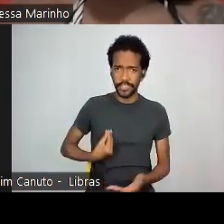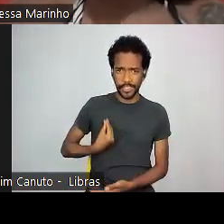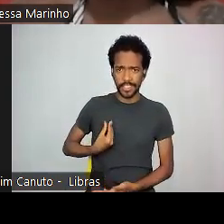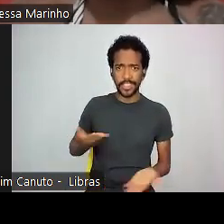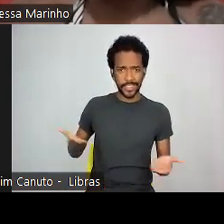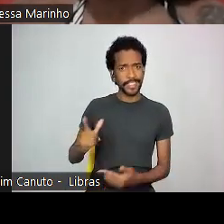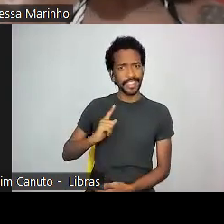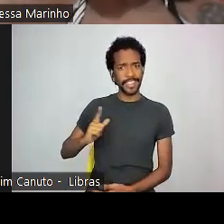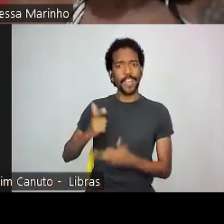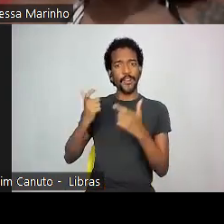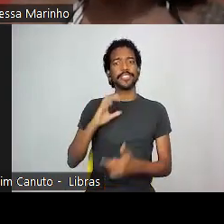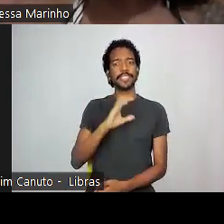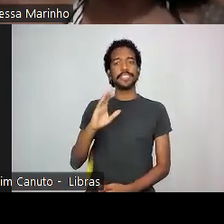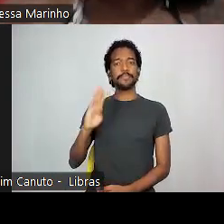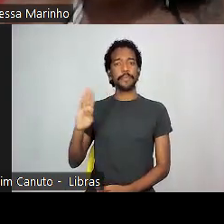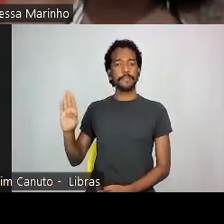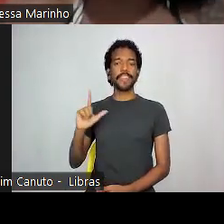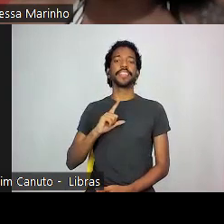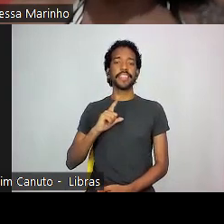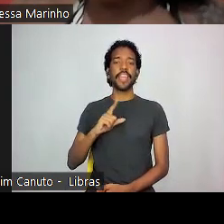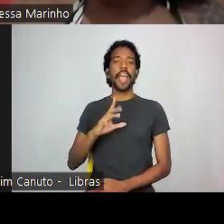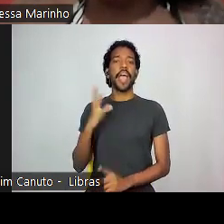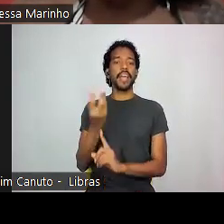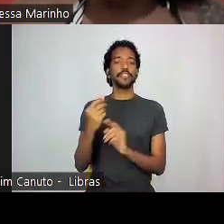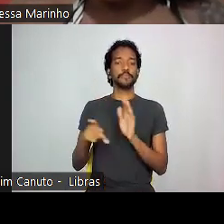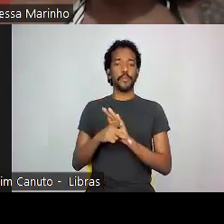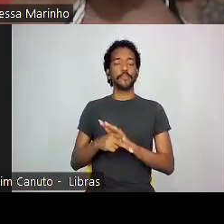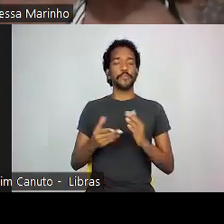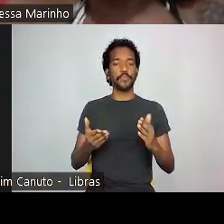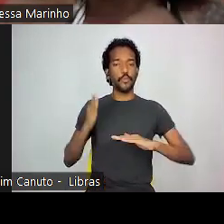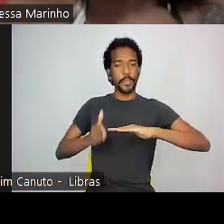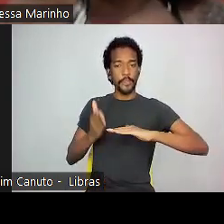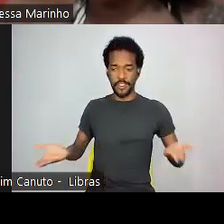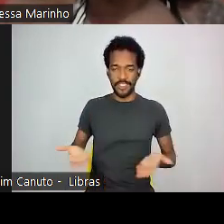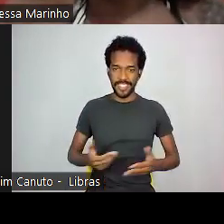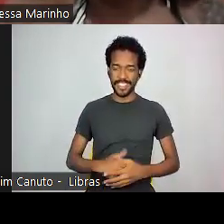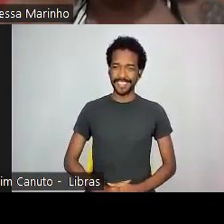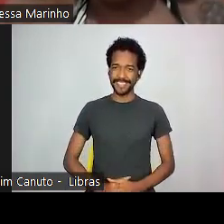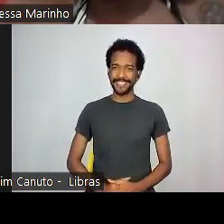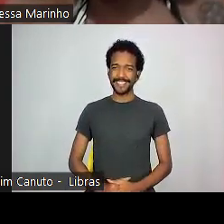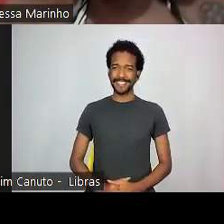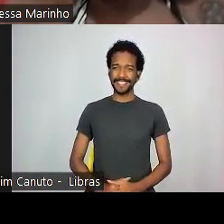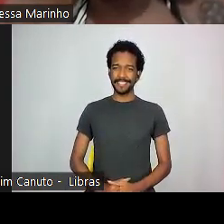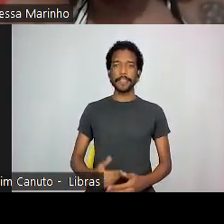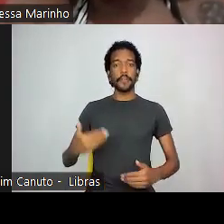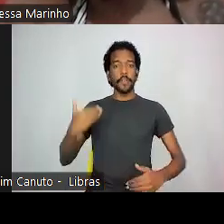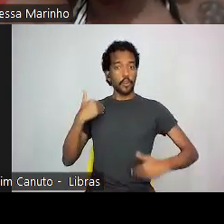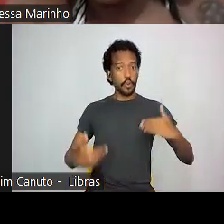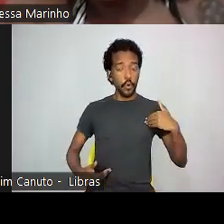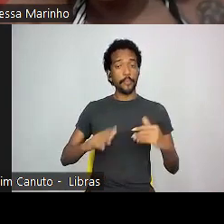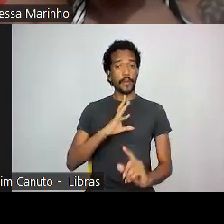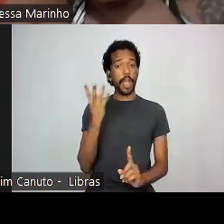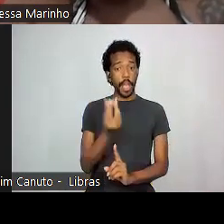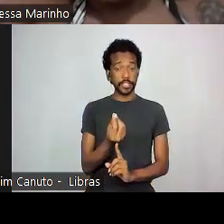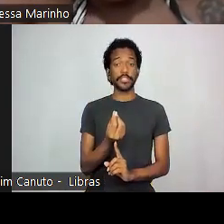que circulou nos CCBBs, de arte africana contemporânea. Então, eu estou falando do corpo na arte africana aqui de Vitor